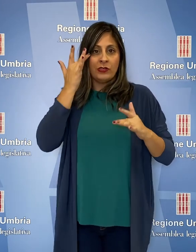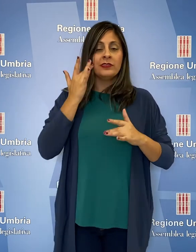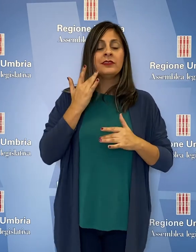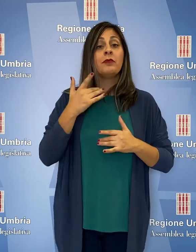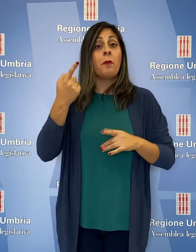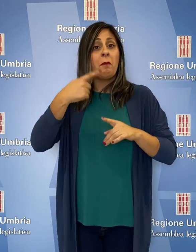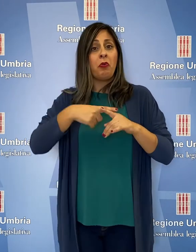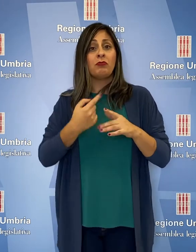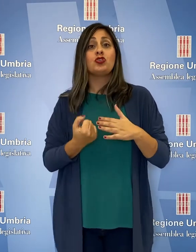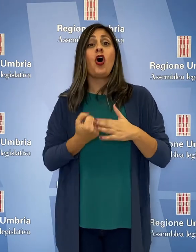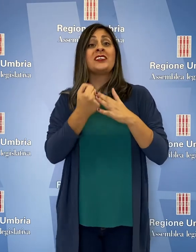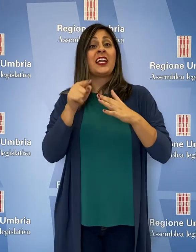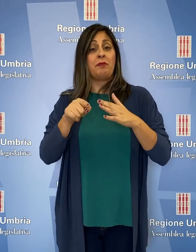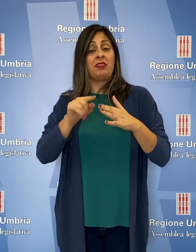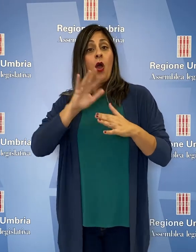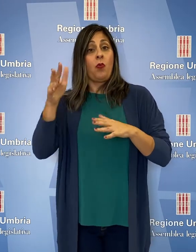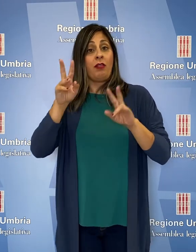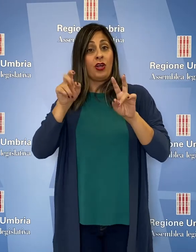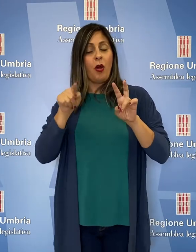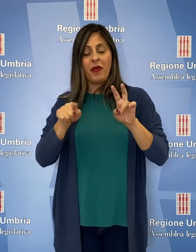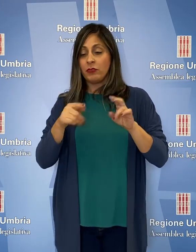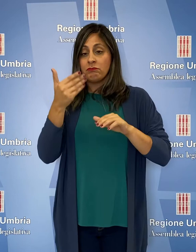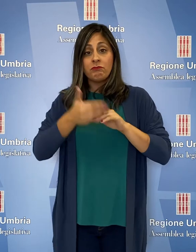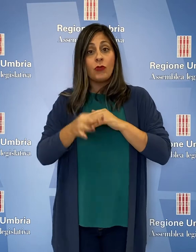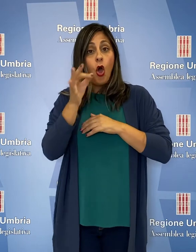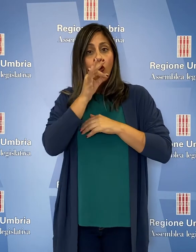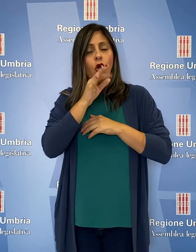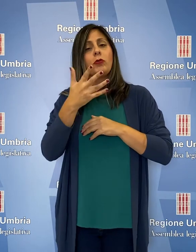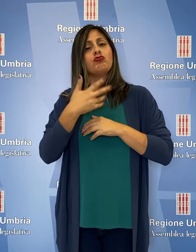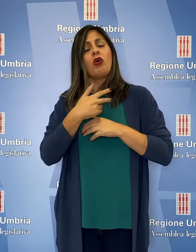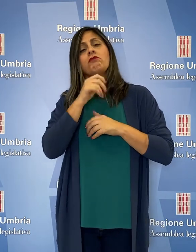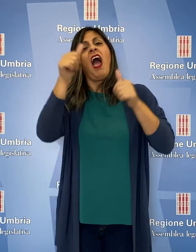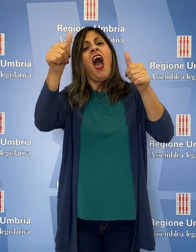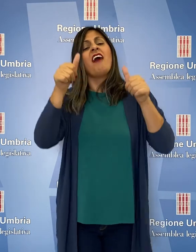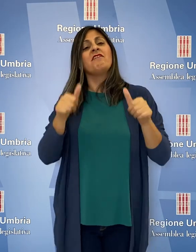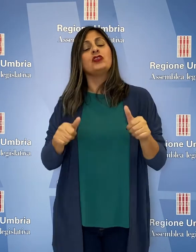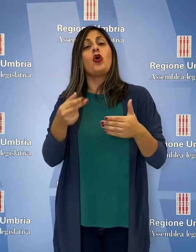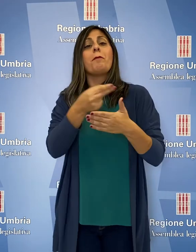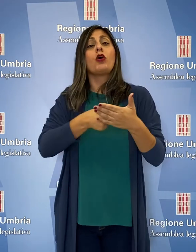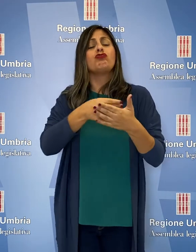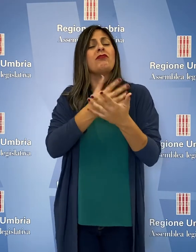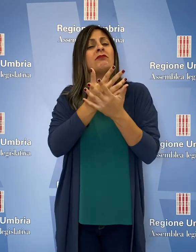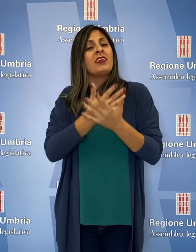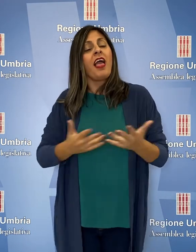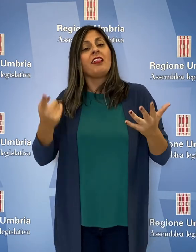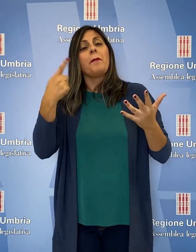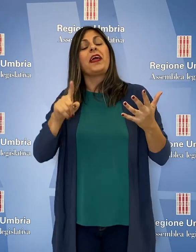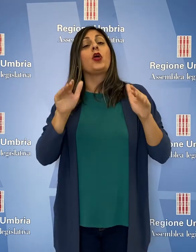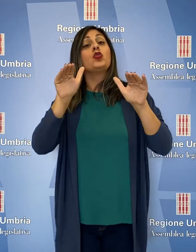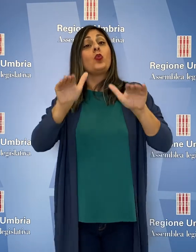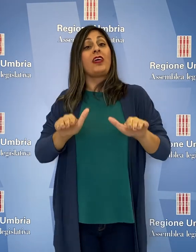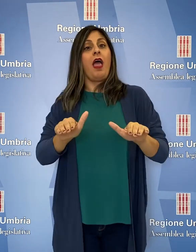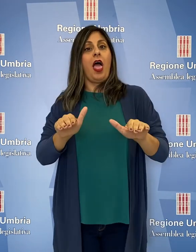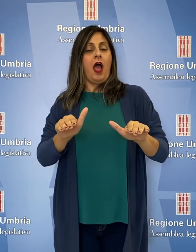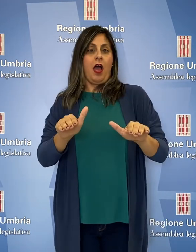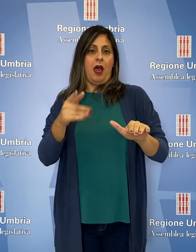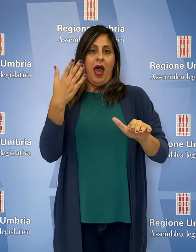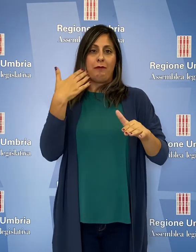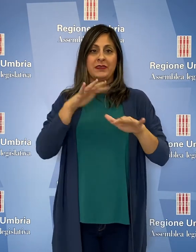sostenibilità. Entro ottobre verrà pubblicato un avviso con risorse regionali per grandi progetti di tutela ambientale, progetti da 5